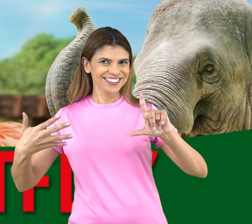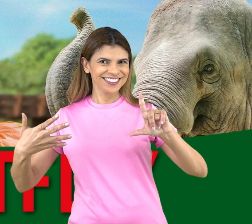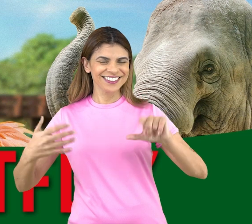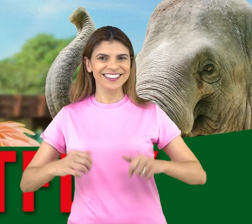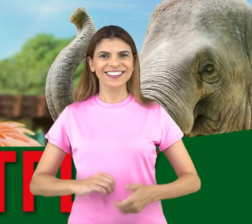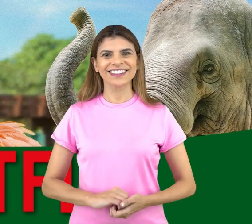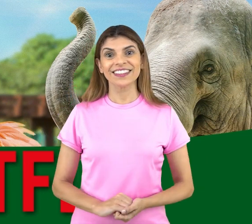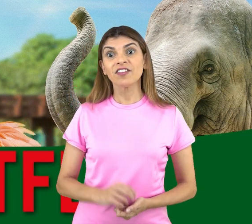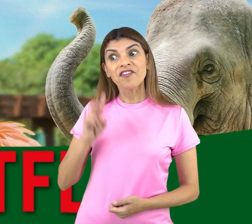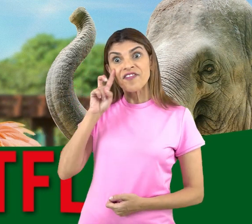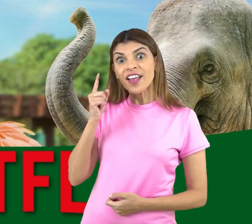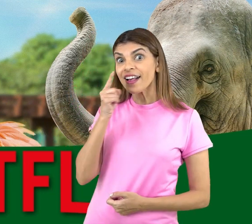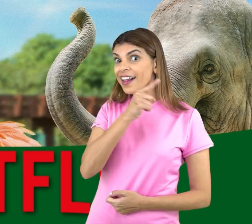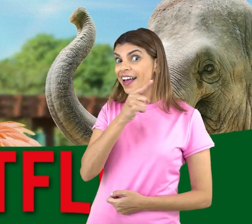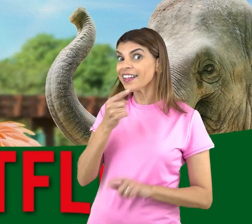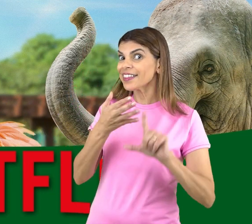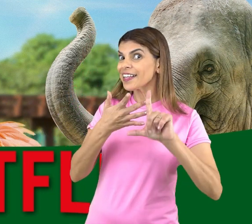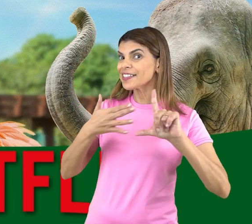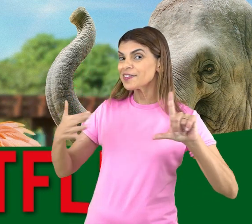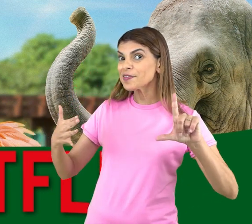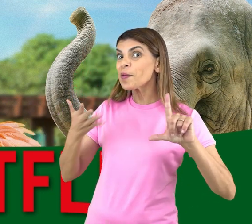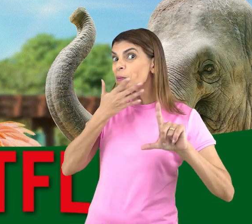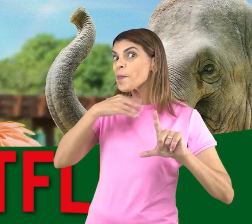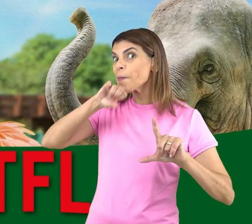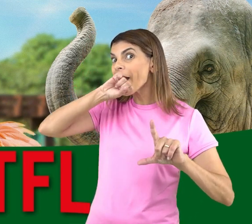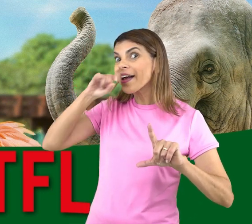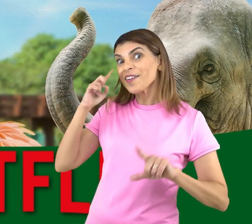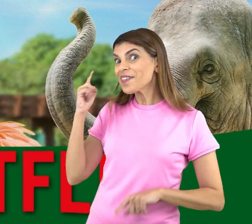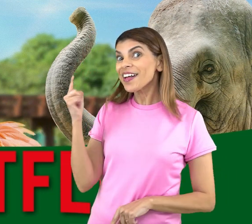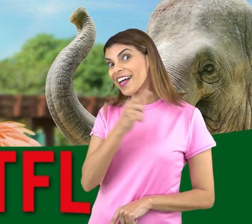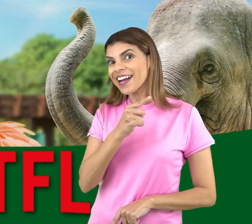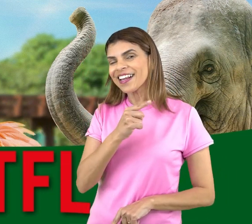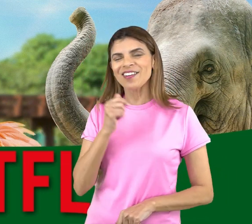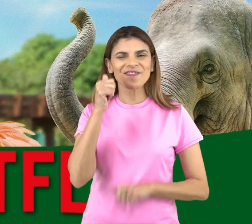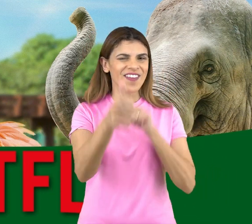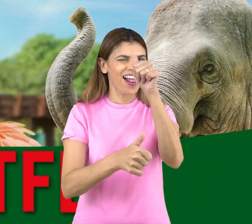Vai na Netflix! Vem do meu pai! Valeu!